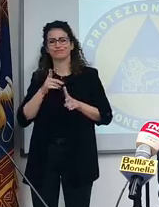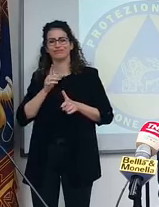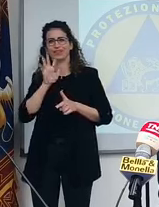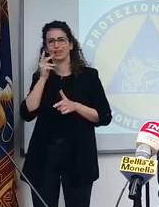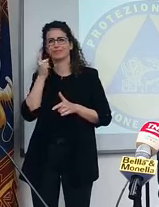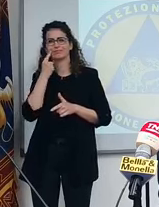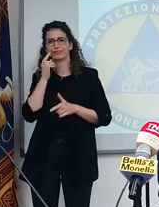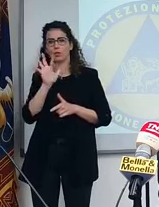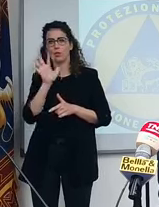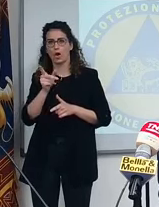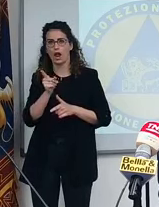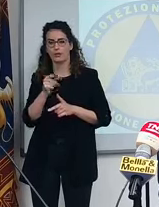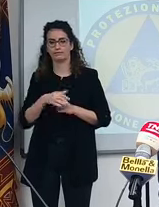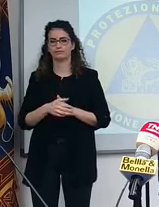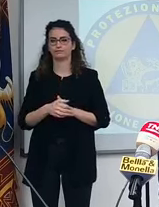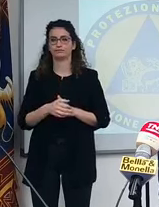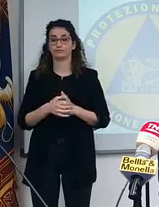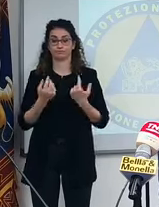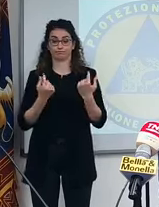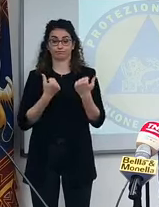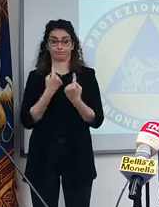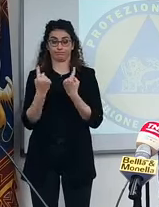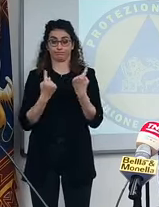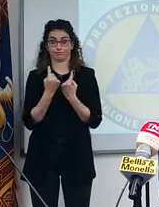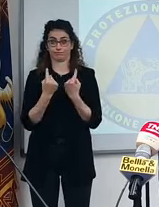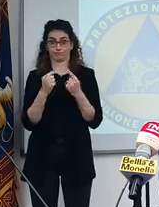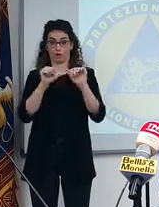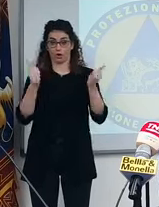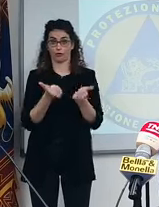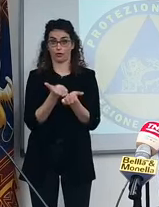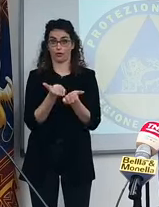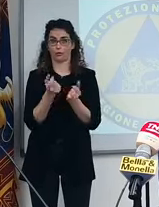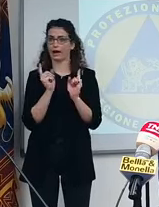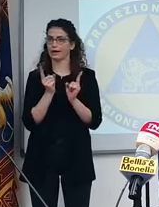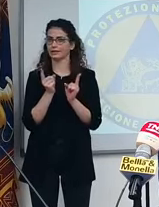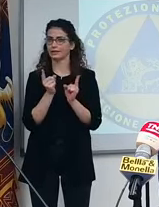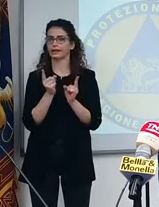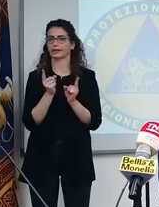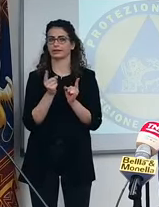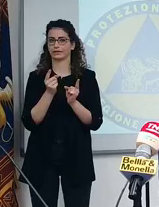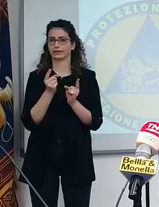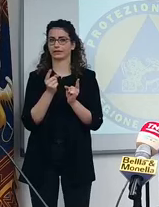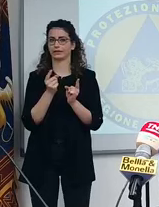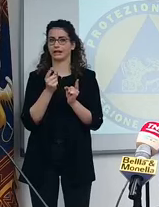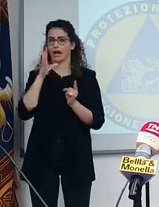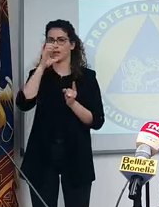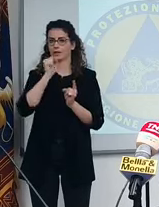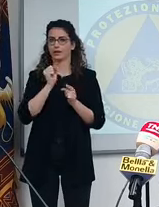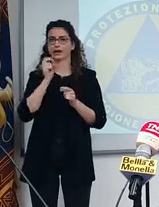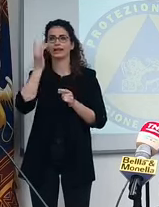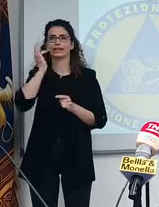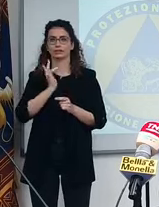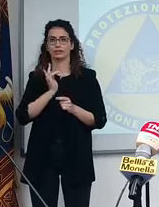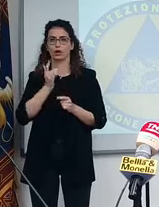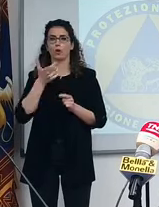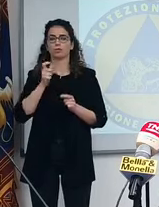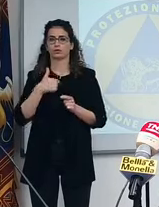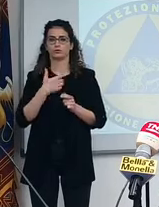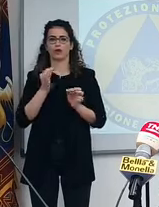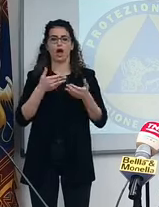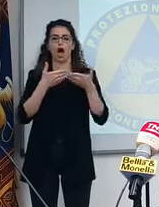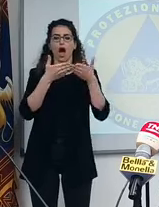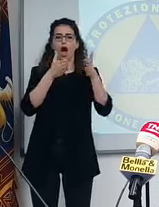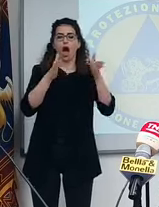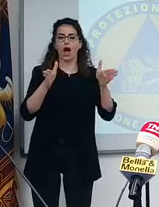debba assolutamente valutare seriamente il rischio perché comunque ogni volta che si apre qualcosa ci assumiamo un rischio,